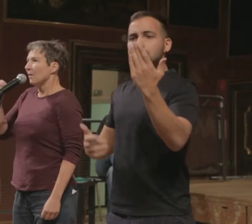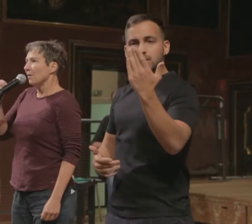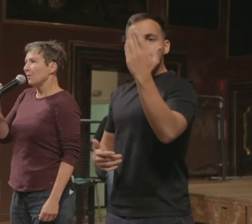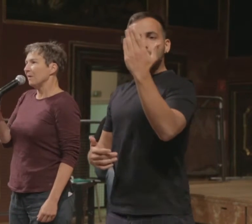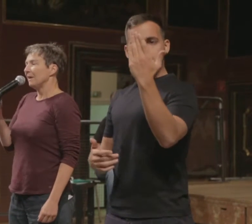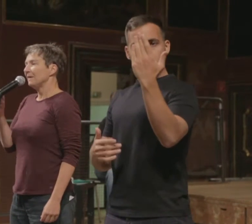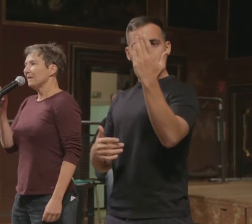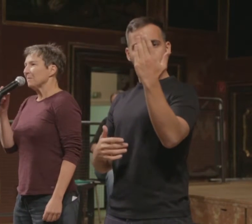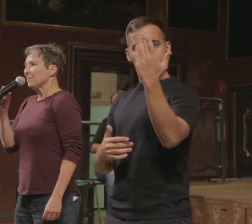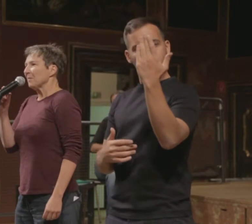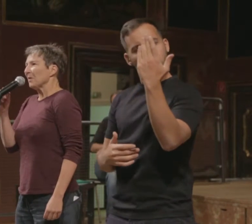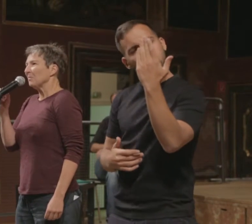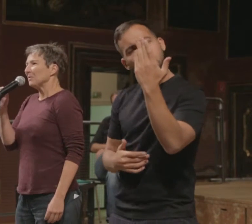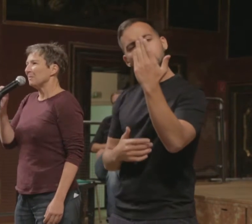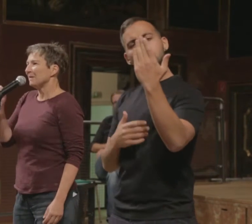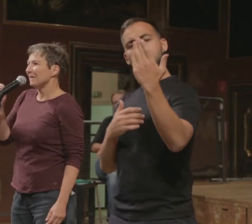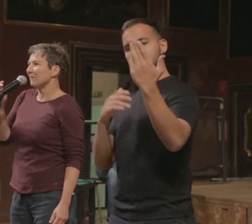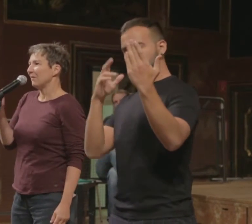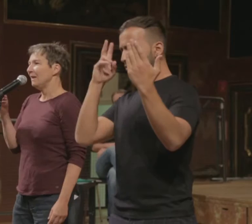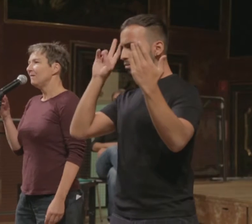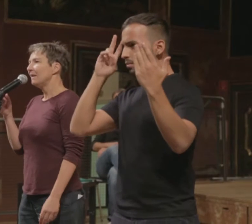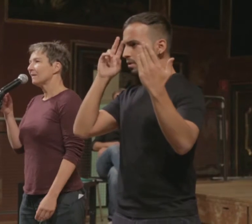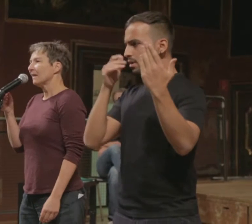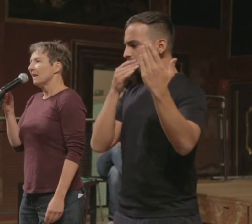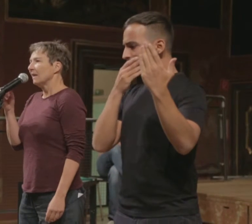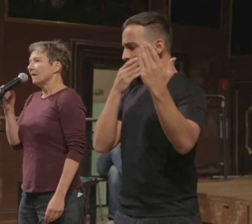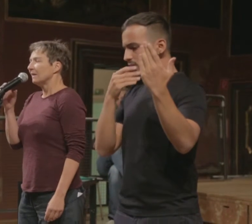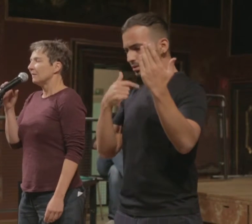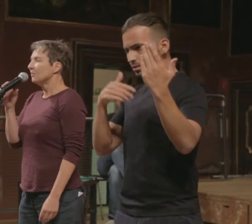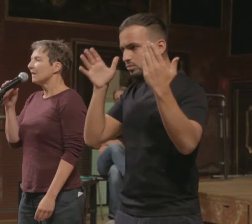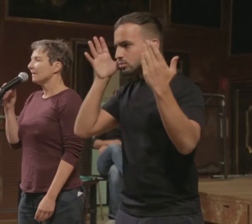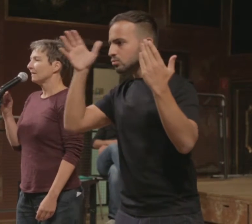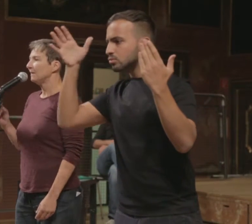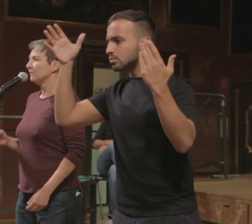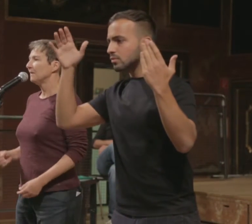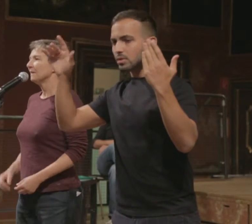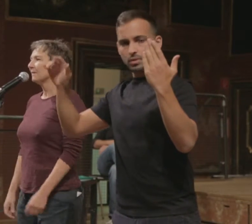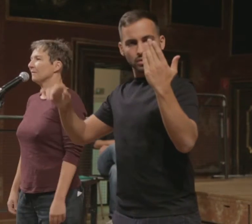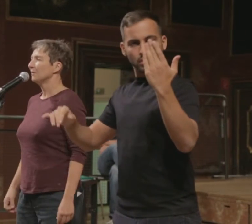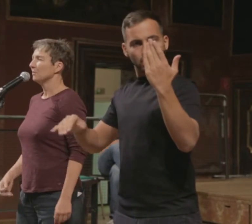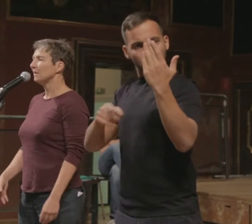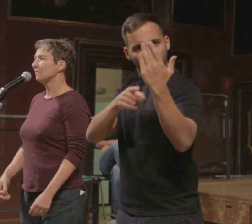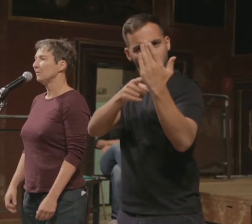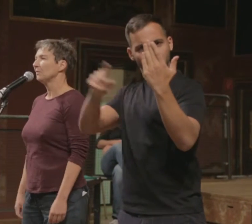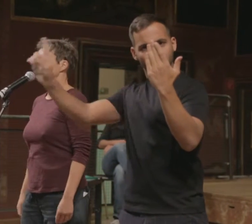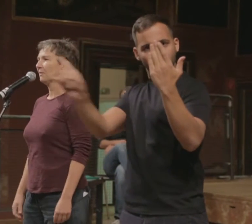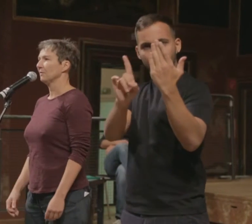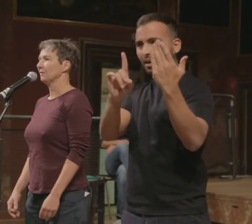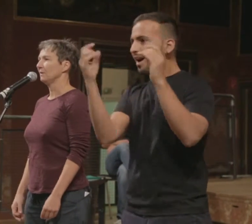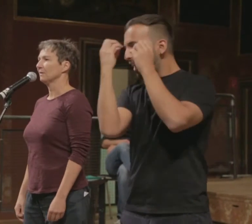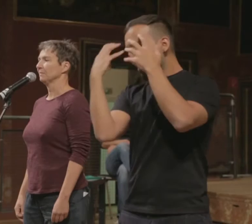Überleg dir, ob du jemandem gefallen willst, der dich nur attraktiv findet, wenn du nicht wie du selbst aussiehst.